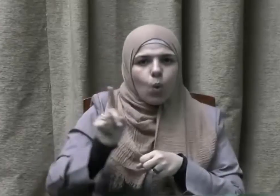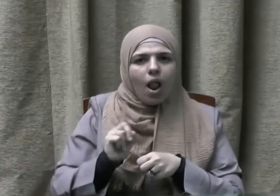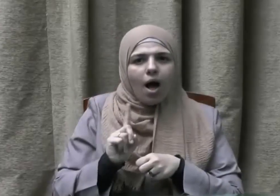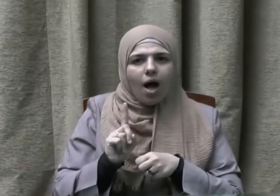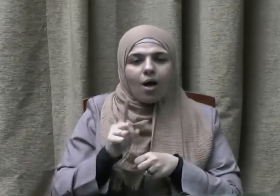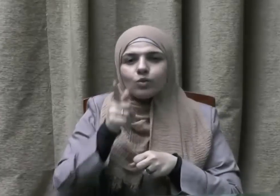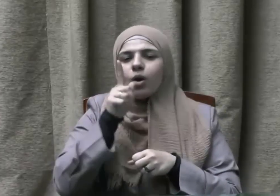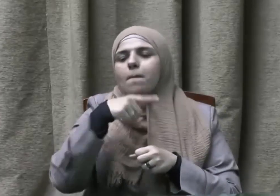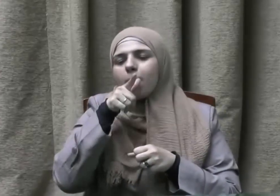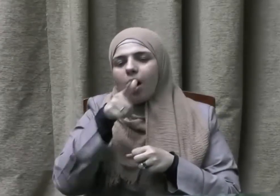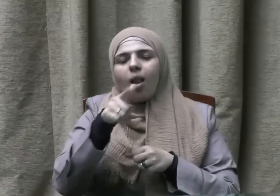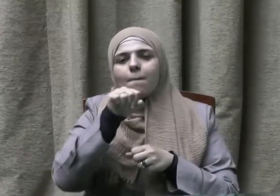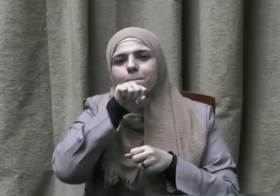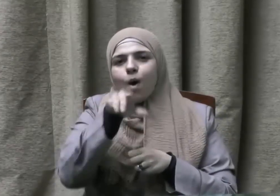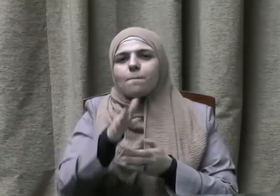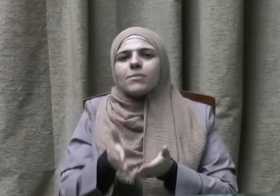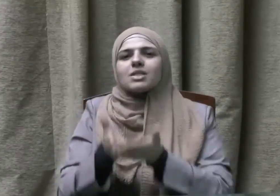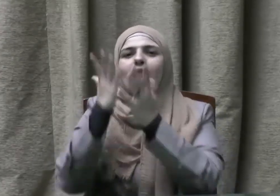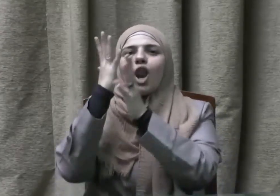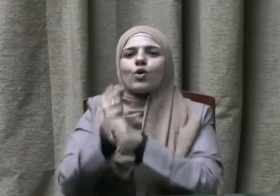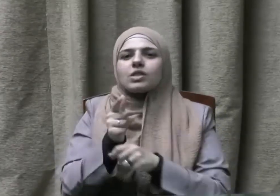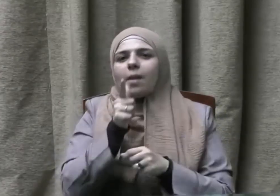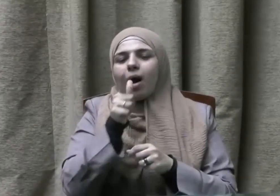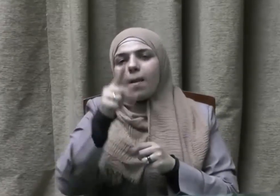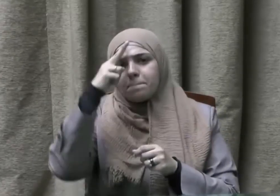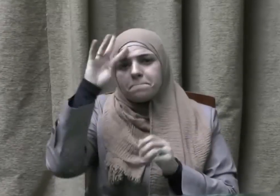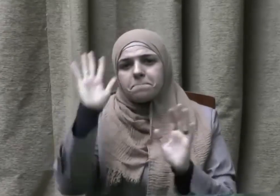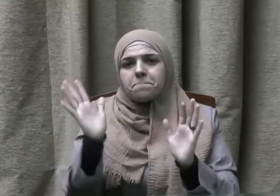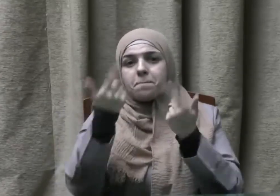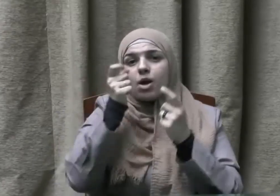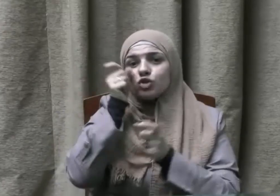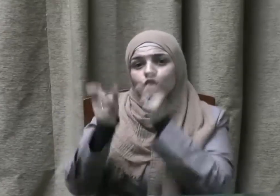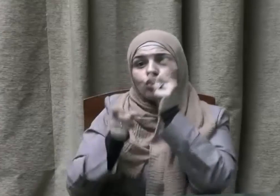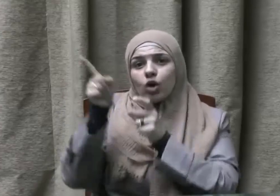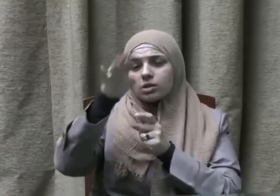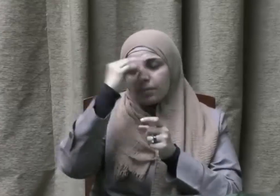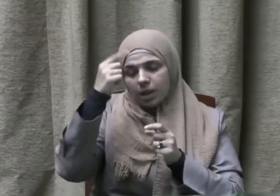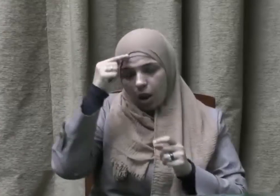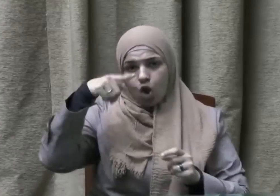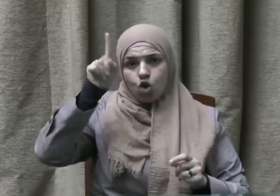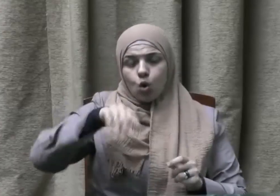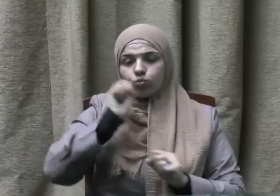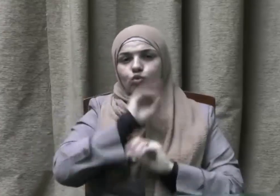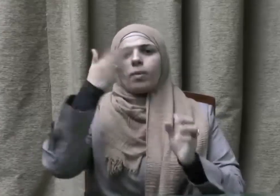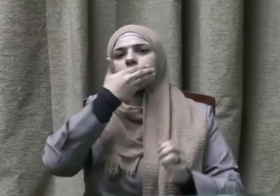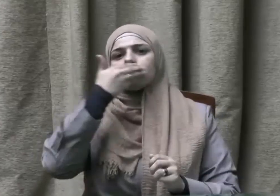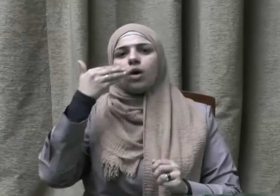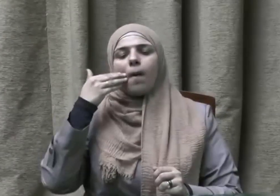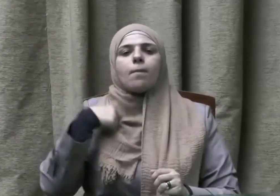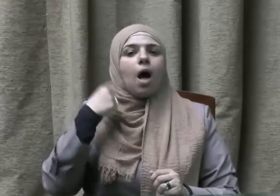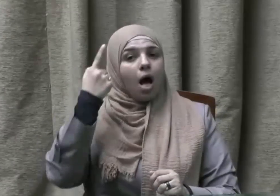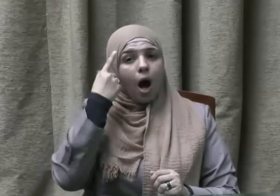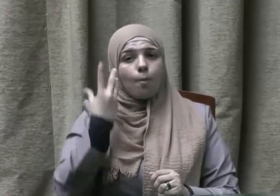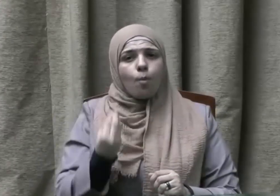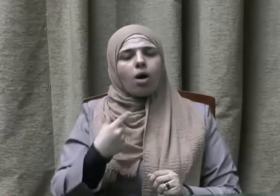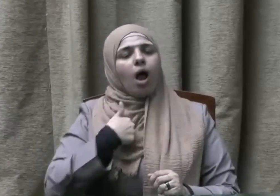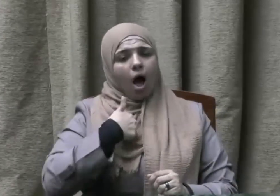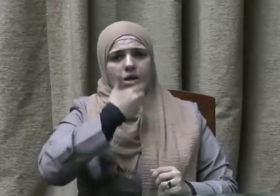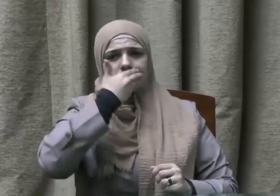المسؤولية كذلك المسؤولية الوطنية فإن للوطن حقوقا علينا جميعا